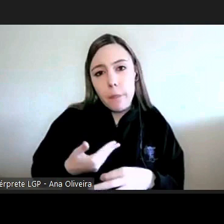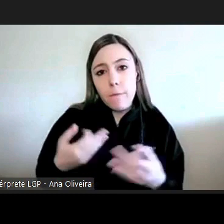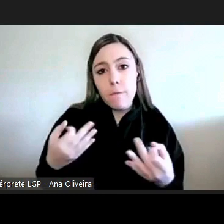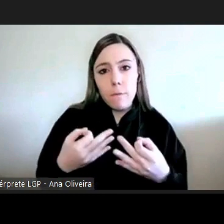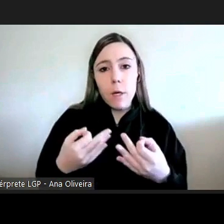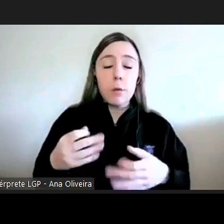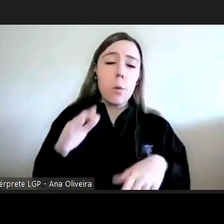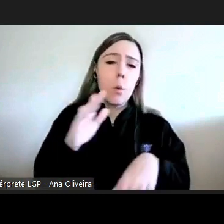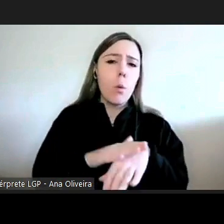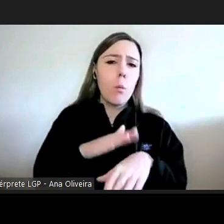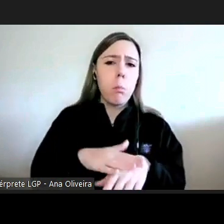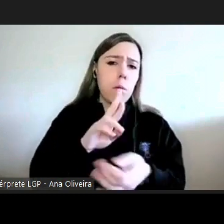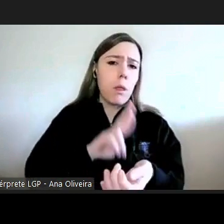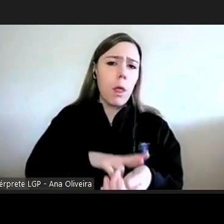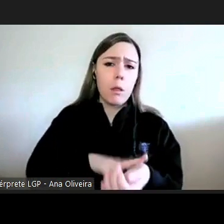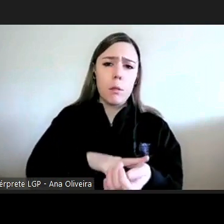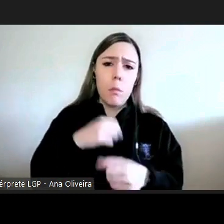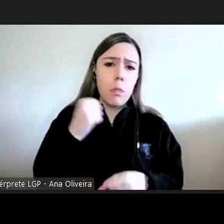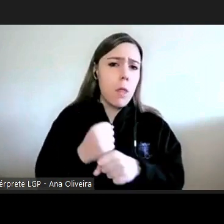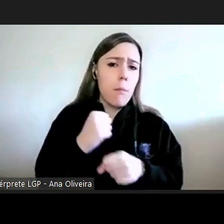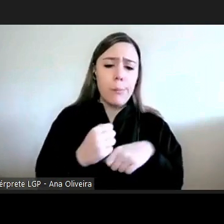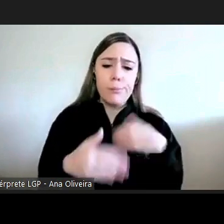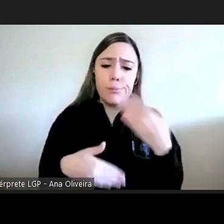de trabalho portanto